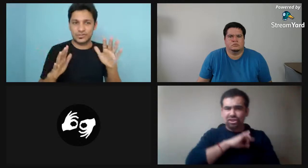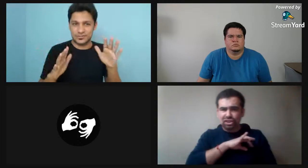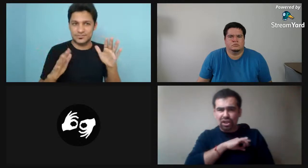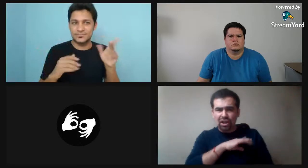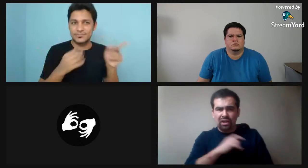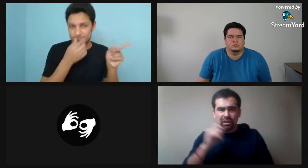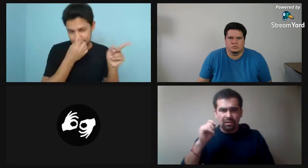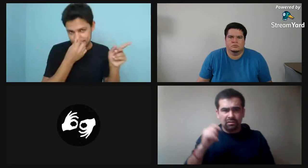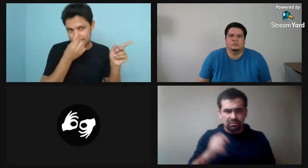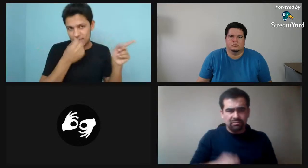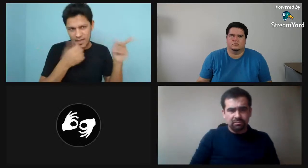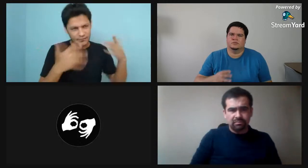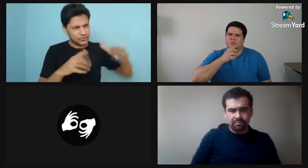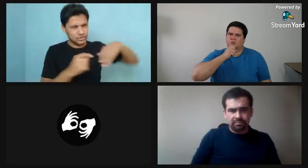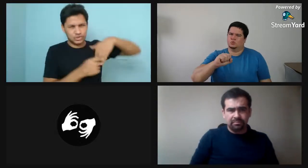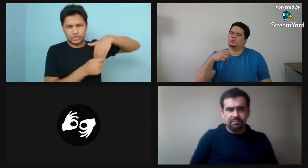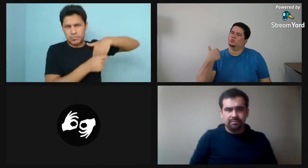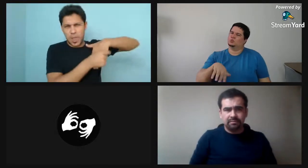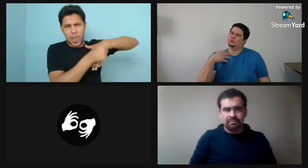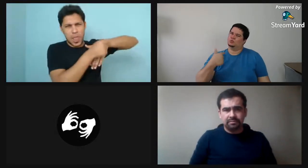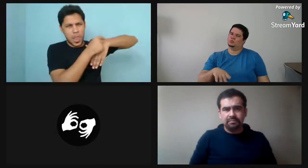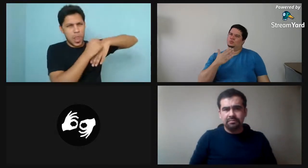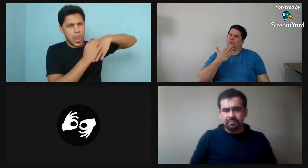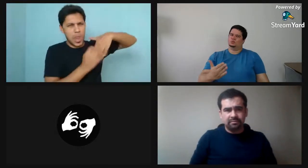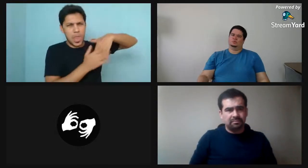¿Qué? ¿Qué?